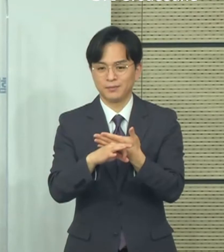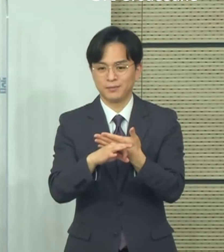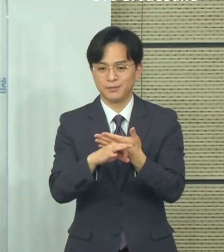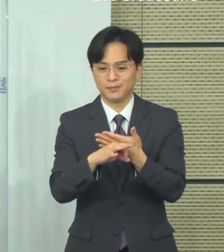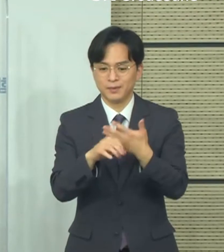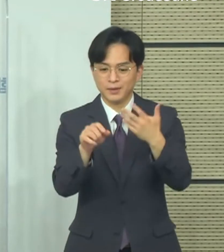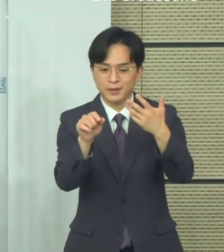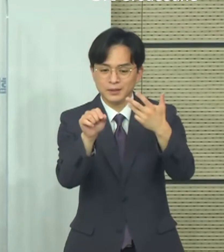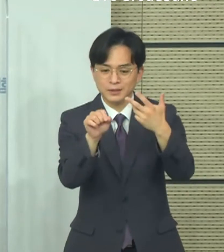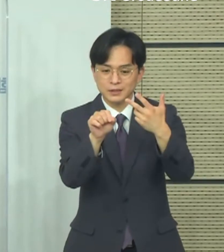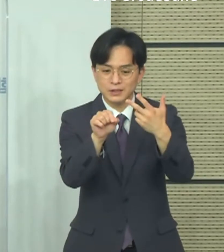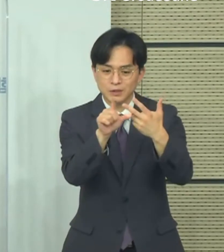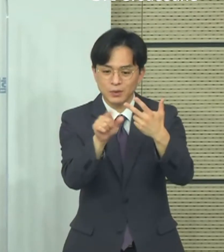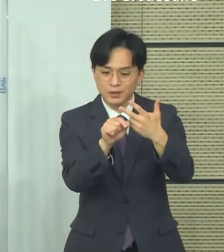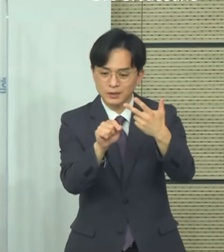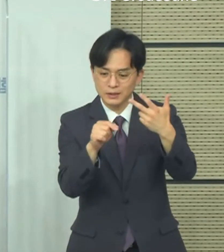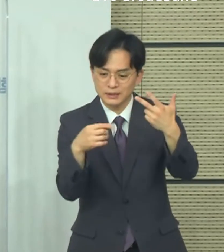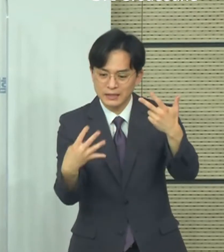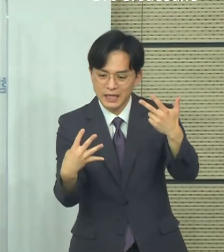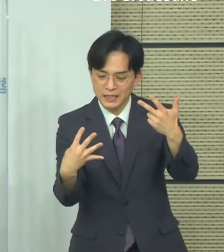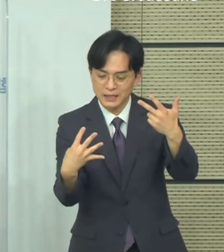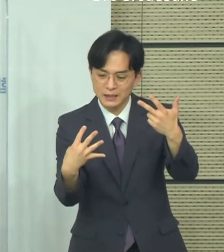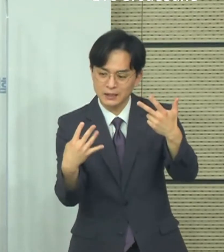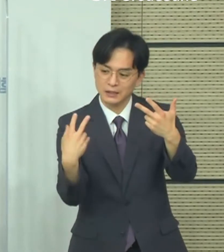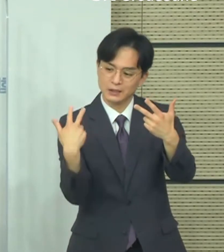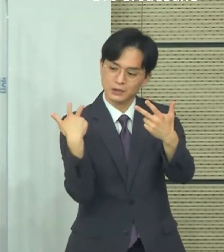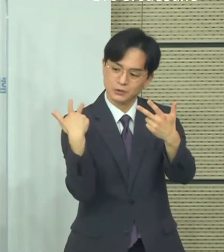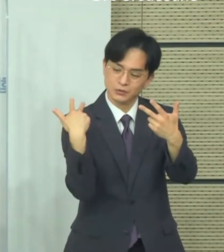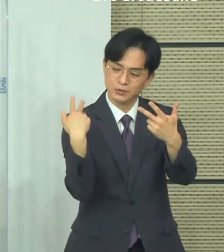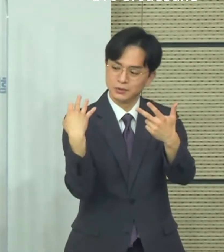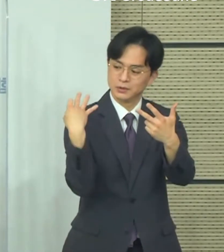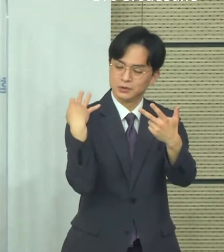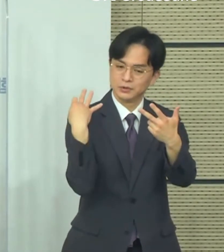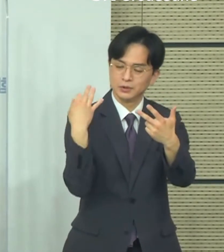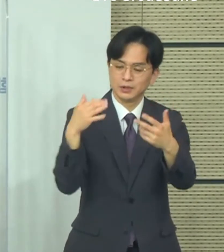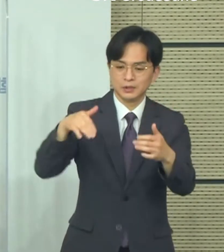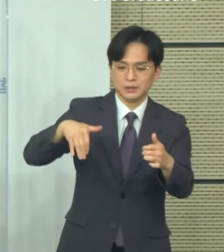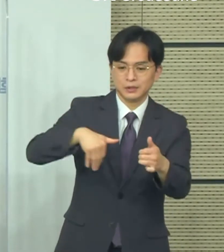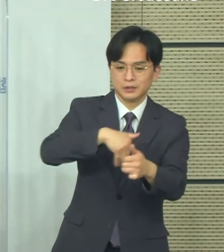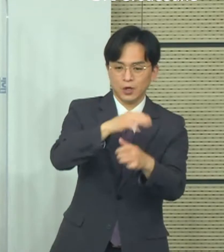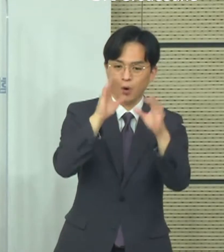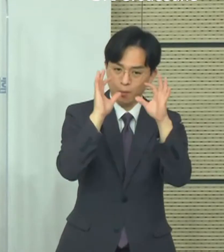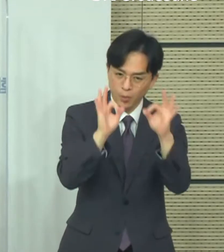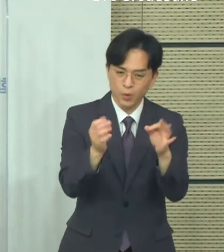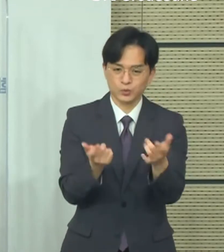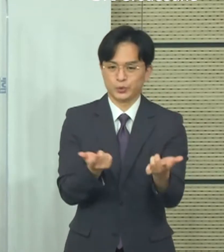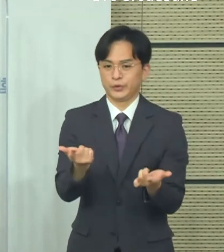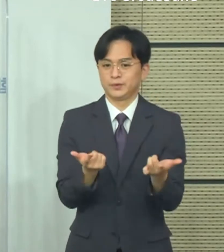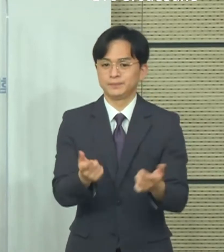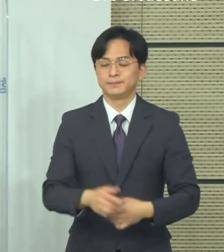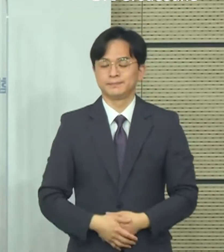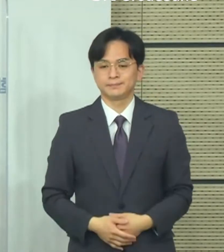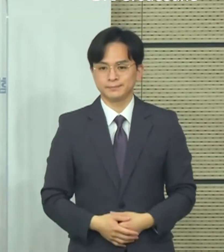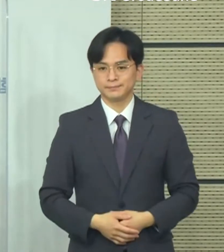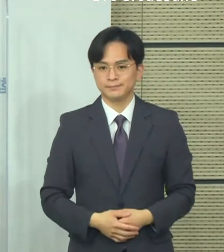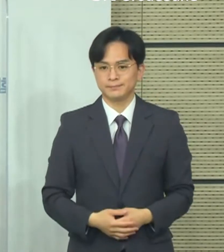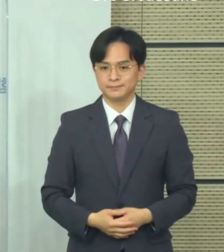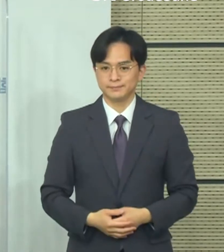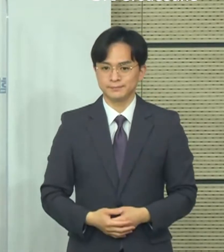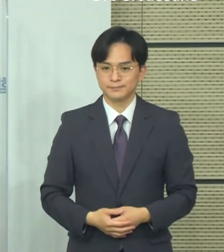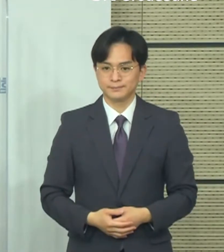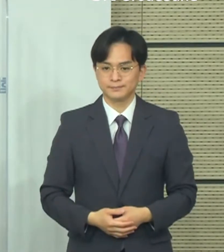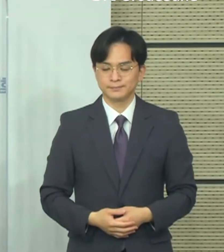보면서 추가적인 방역적 조치들이 필요한 부분에 대해서는 또 적용해 나가도록 할 계획입니다. 추가?